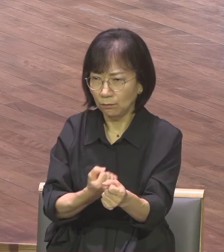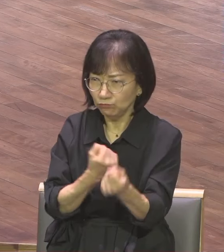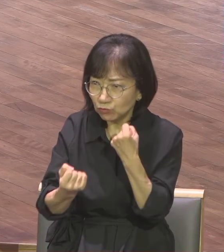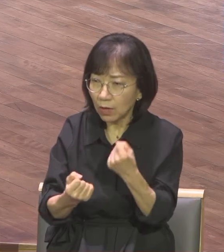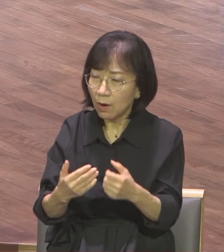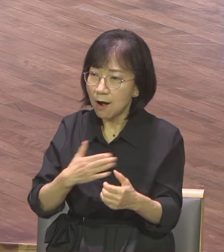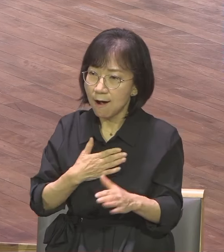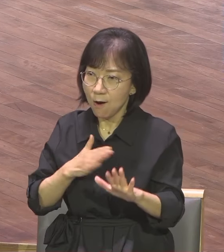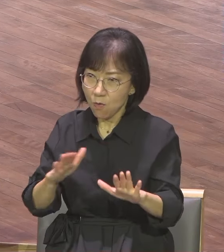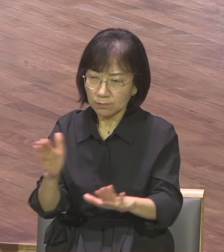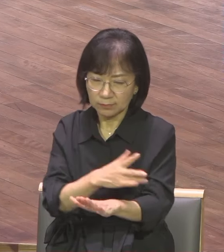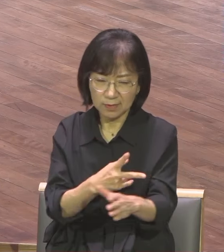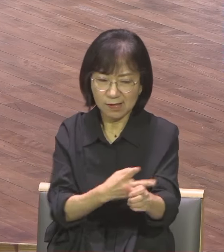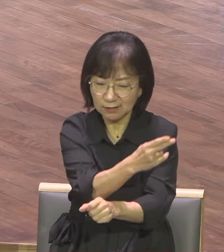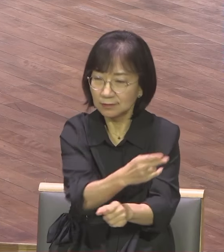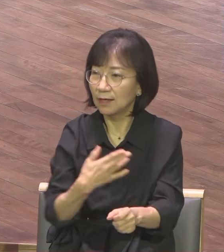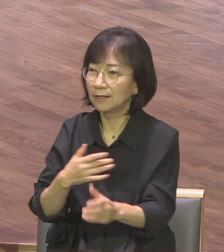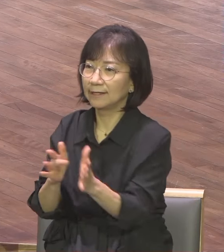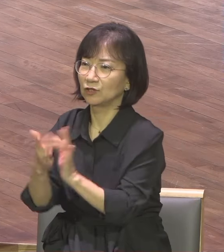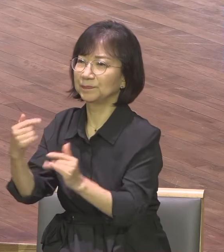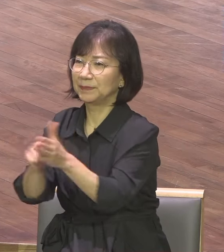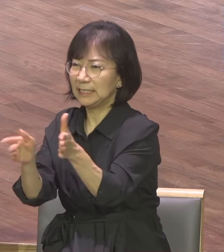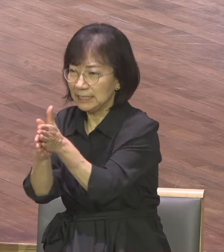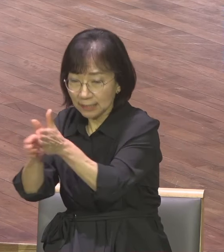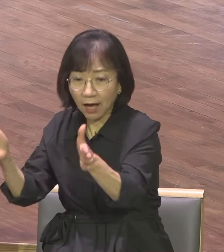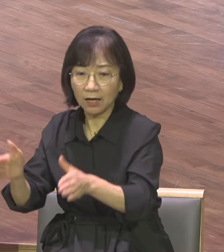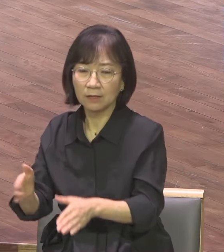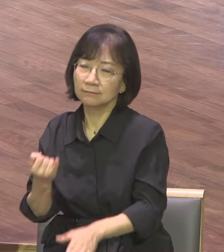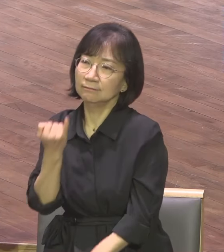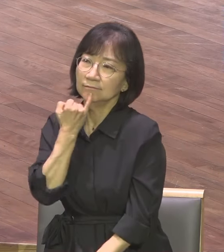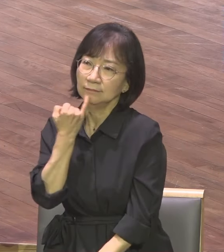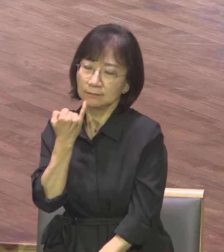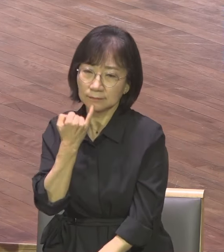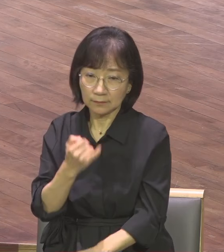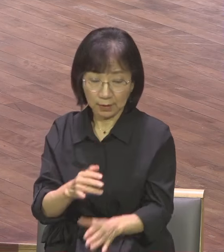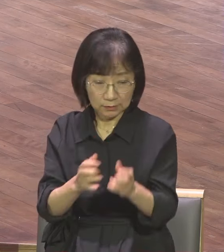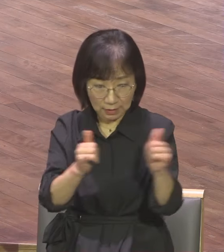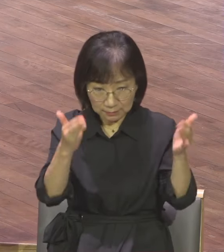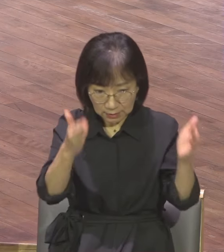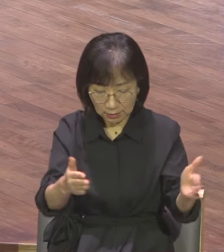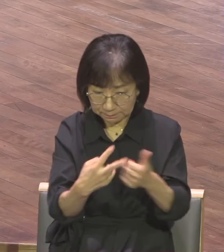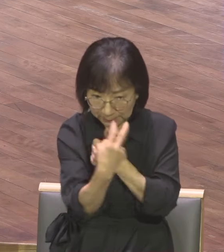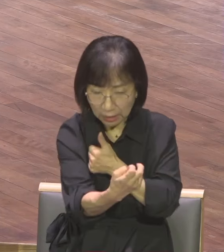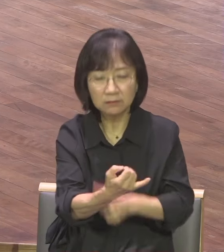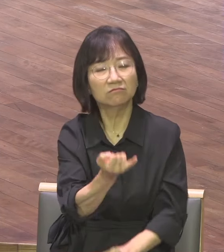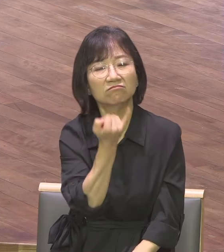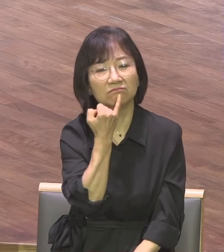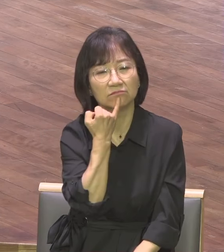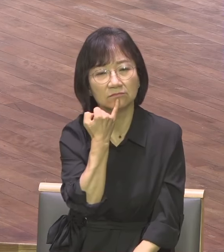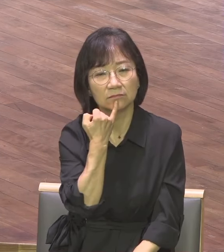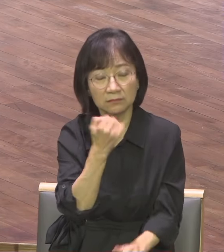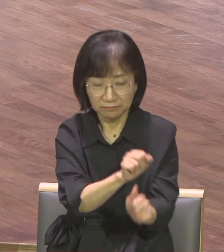인간관계가 끊어져도 예수를 믿었다 가족에게